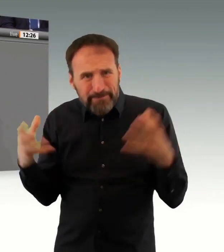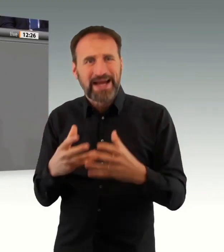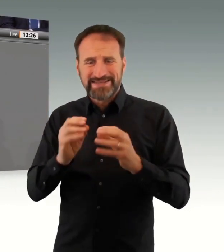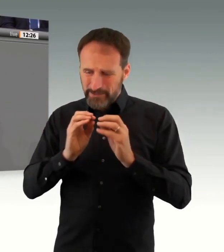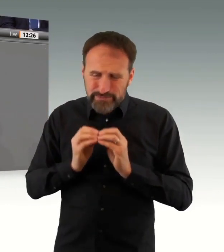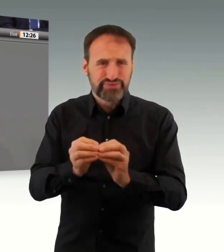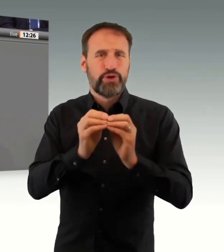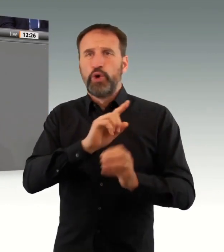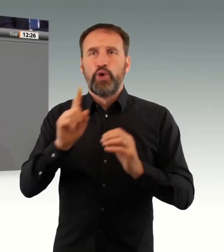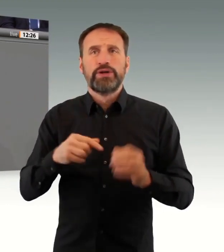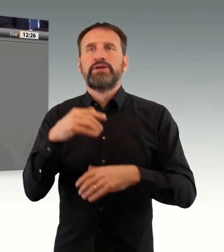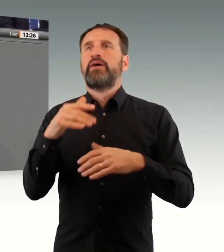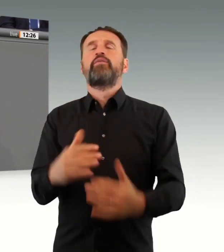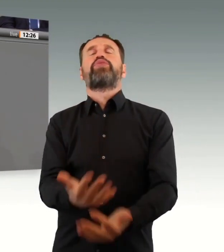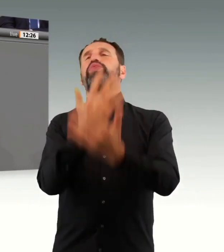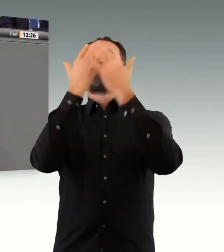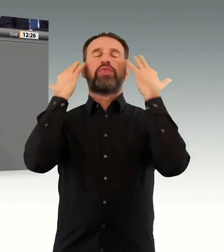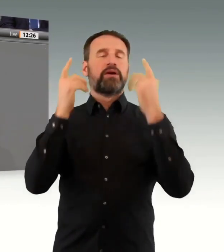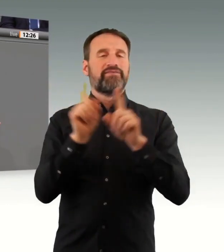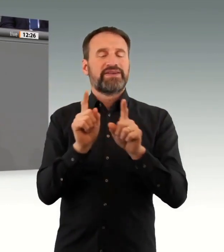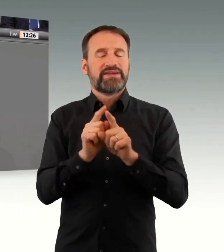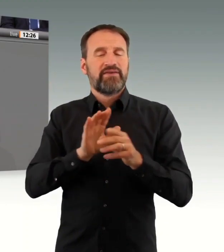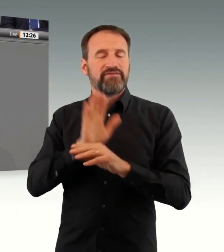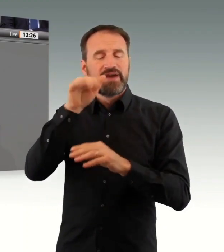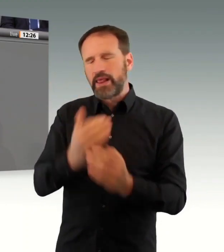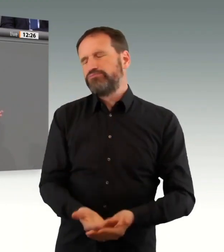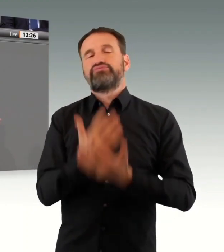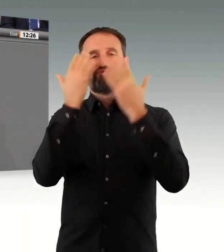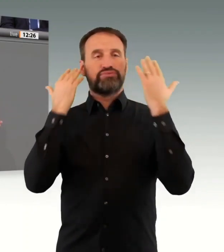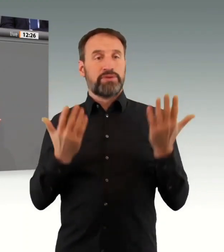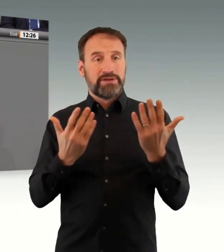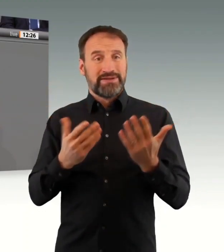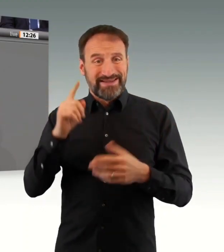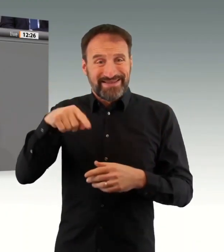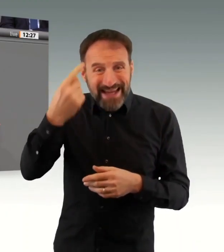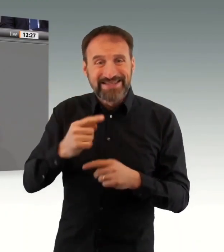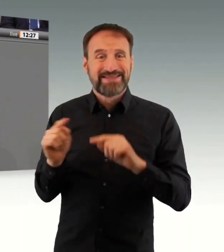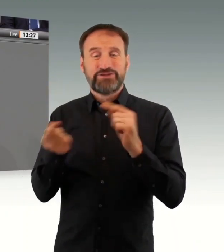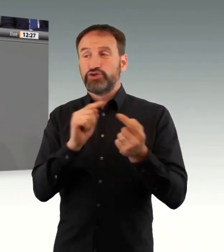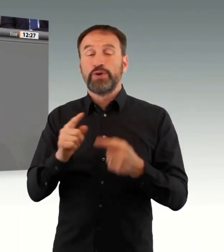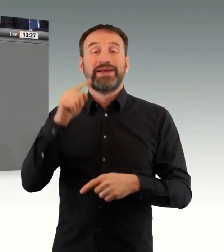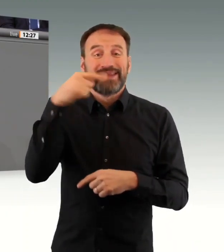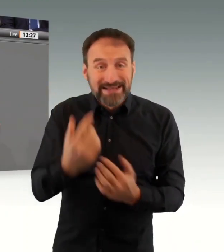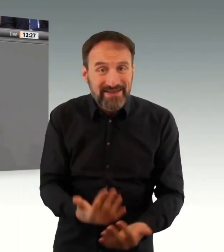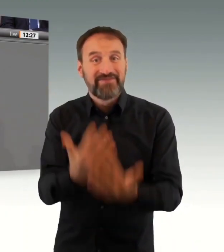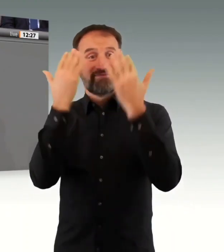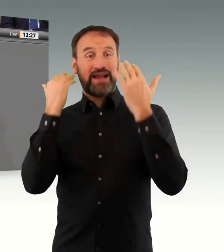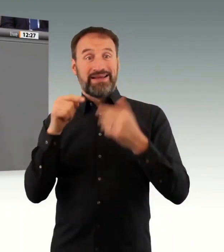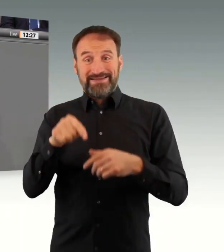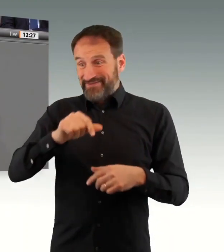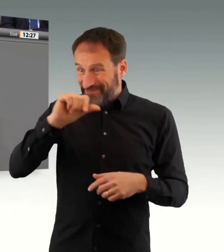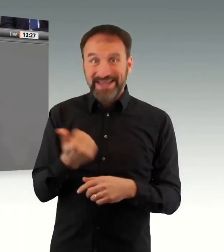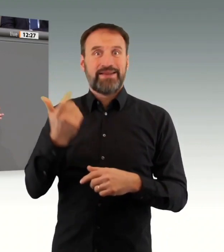die am meisten gefährdet sind, die älteren Menschen in den Einrichtungen, die Menschen mit Behinderung in den Einrichtungen, in der